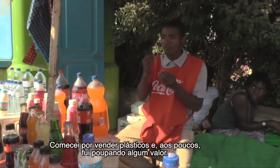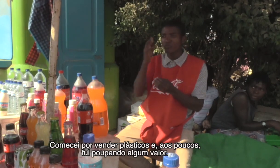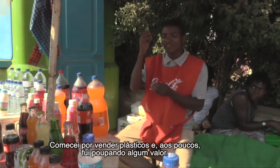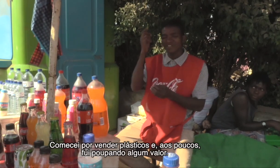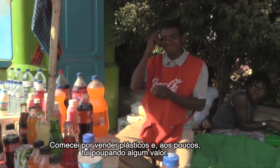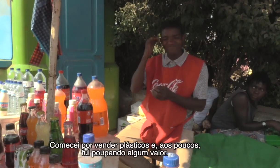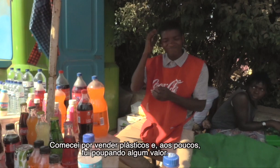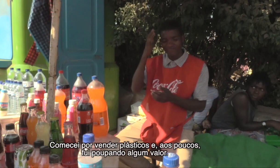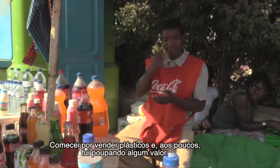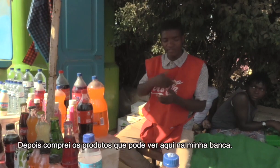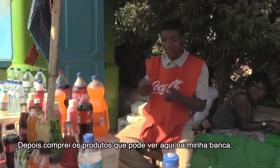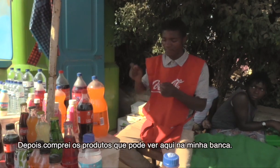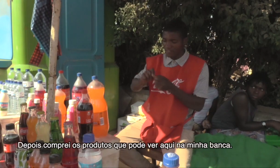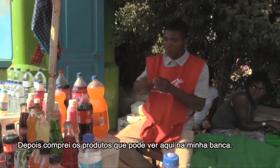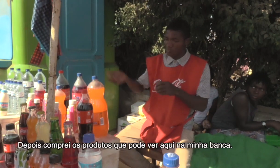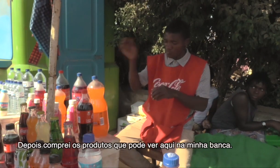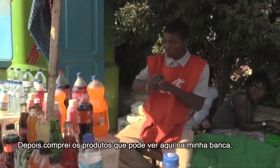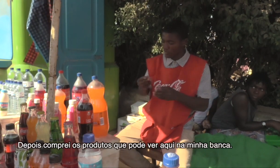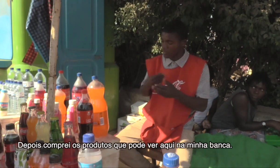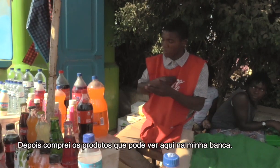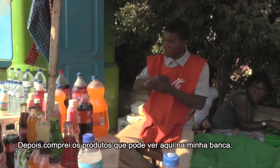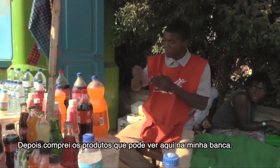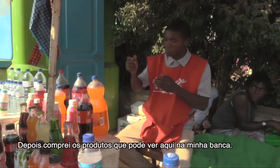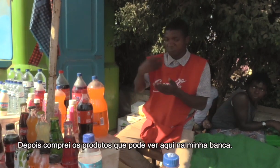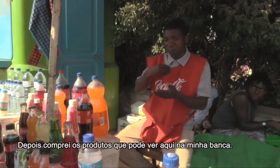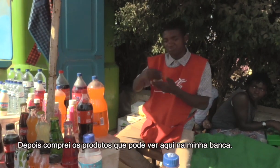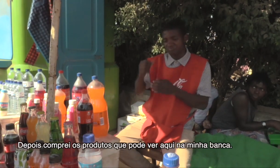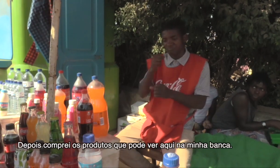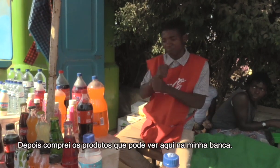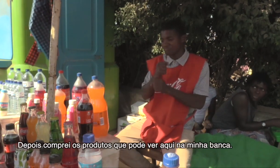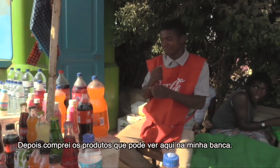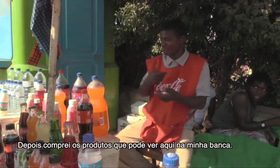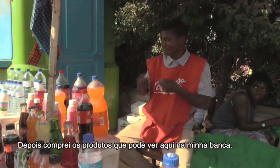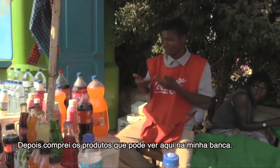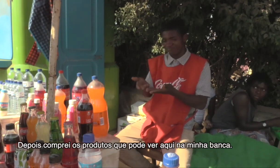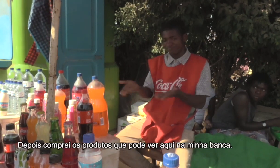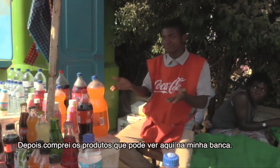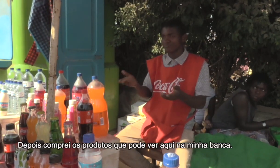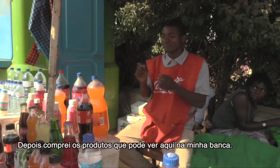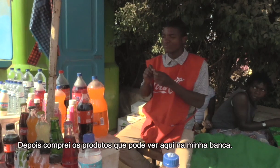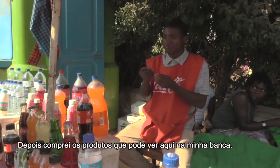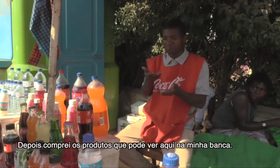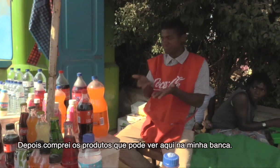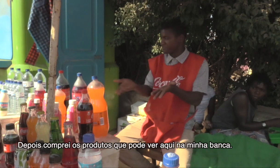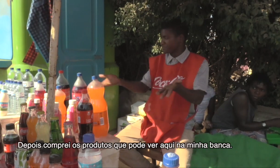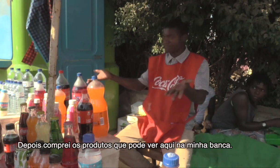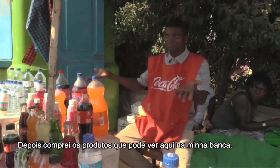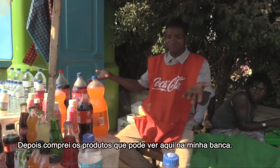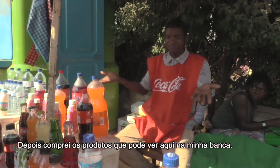valor. Então, eu pensei, como é que posso fazer? Comecei a comprar alguns produtos para eu poder vender. Este produto que